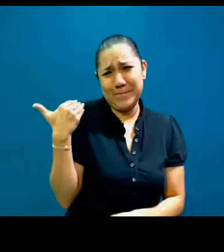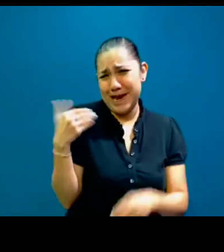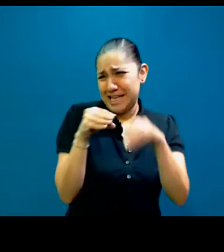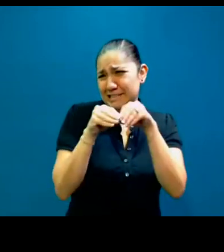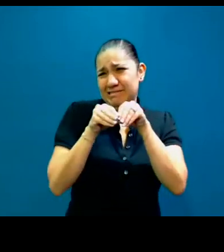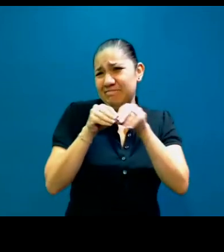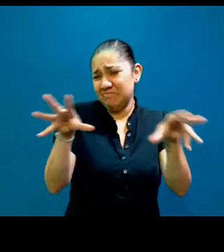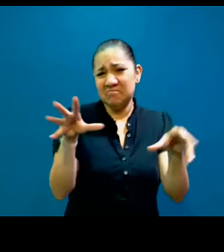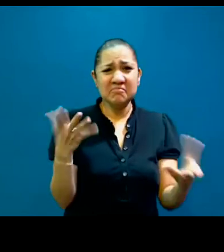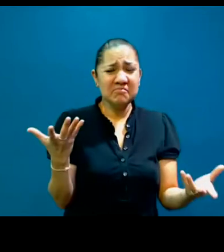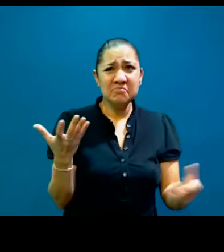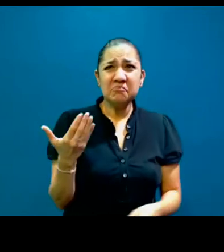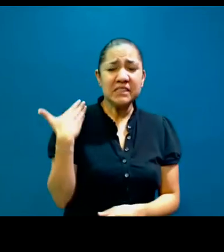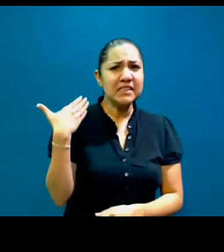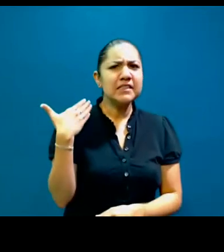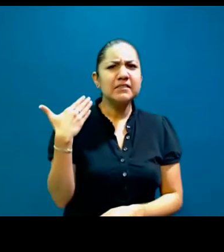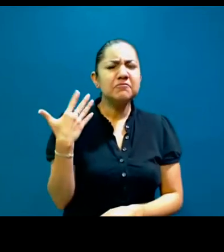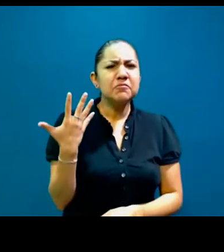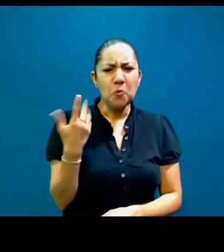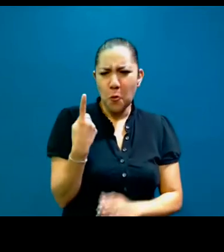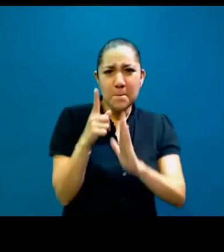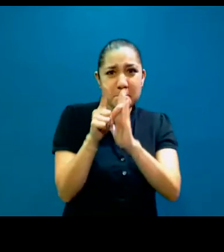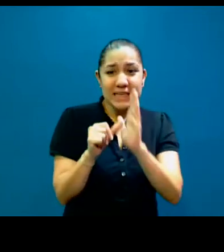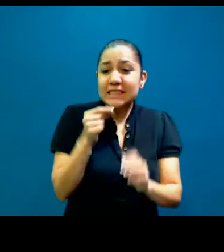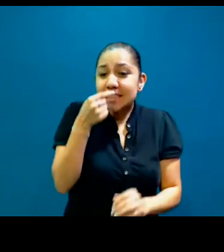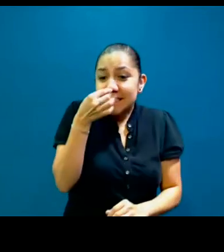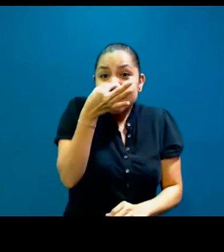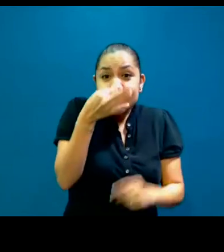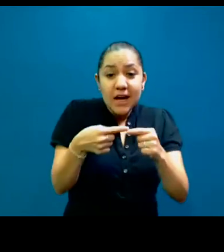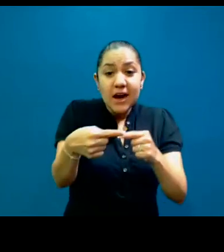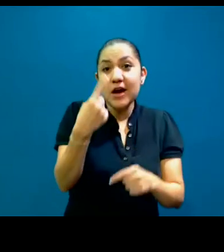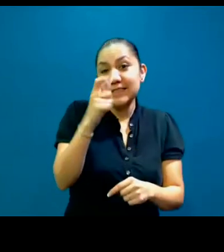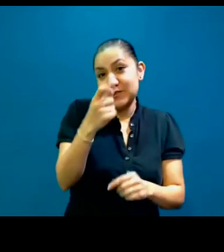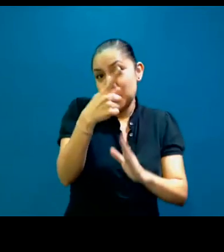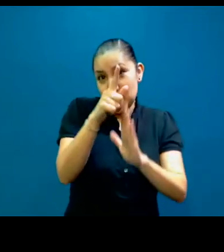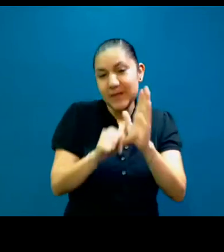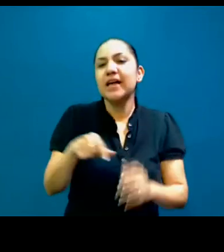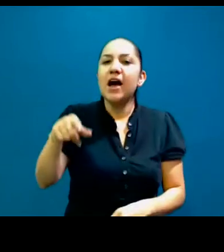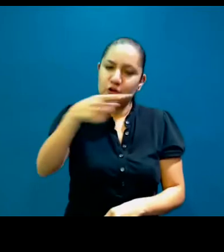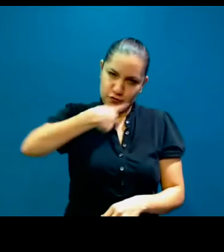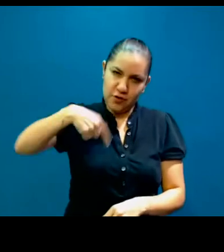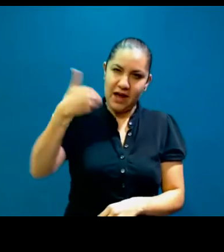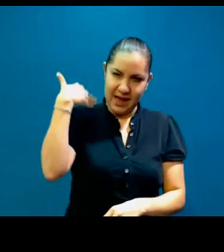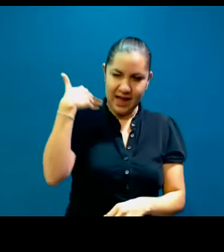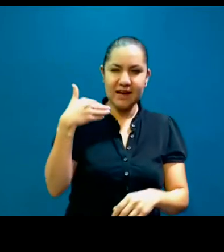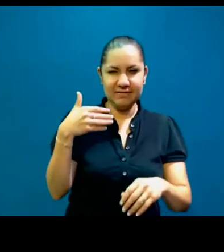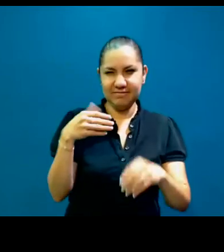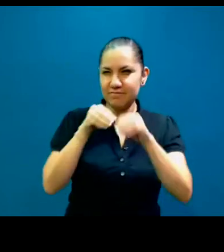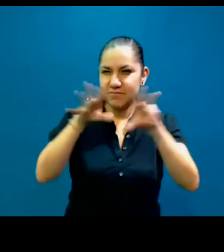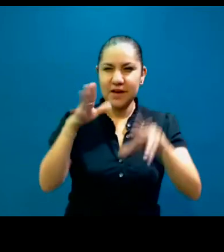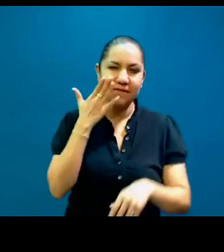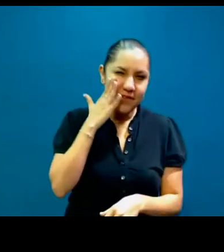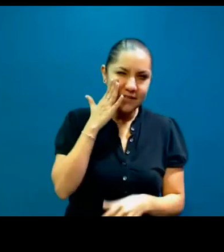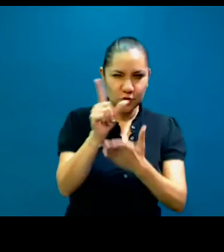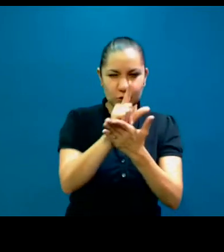oficialmente salimos, tiene, vamos a hacer un mes apenas, ¿no? Salimos en las redes con una entrevista que le hicimos a Maya DeWitt